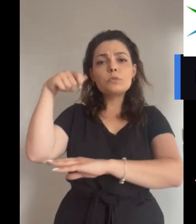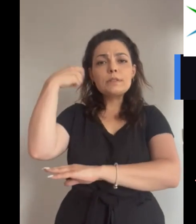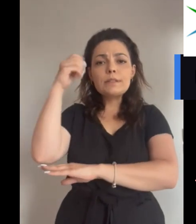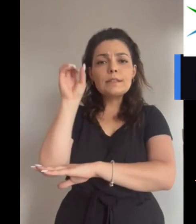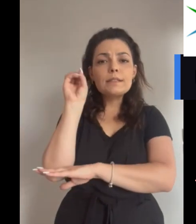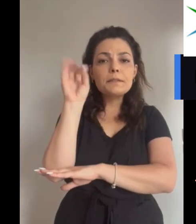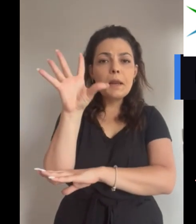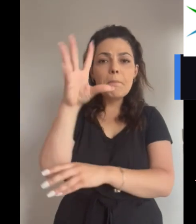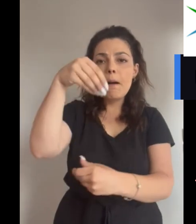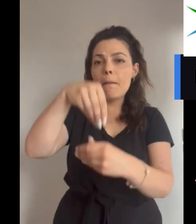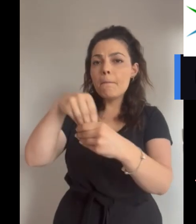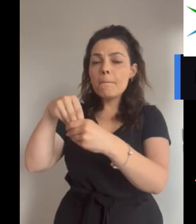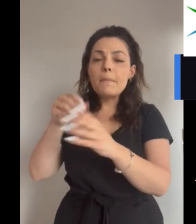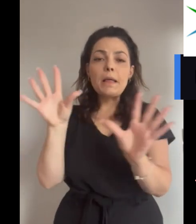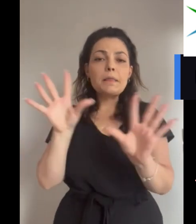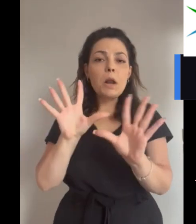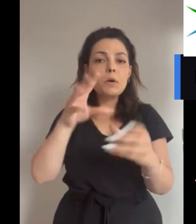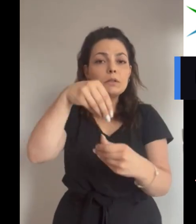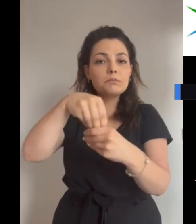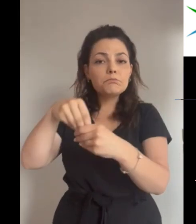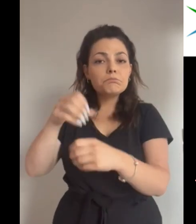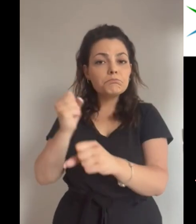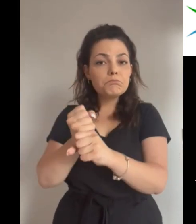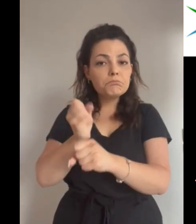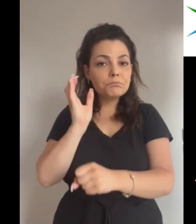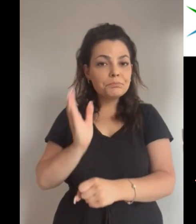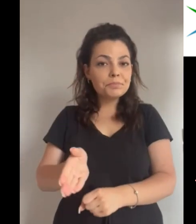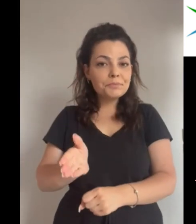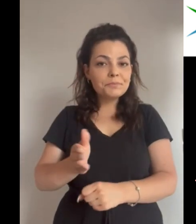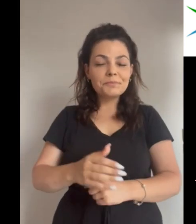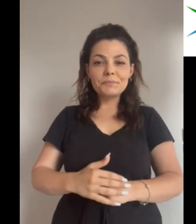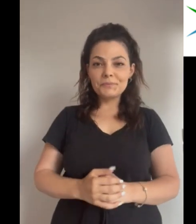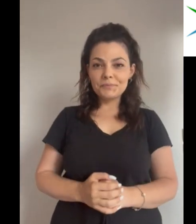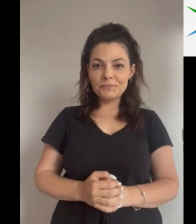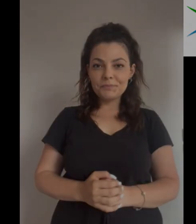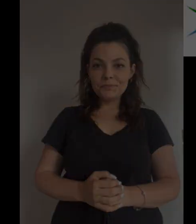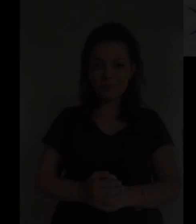σε κινηματογραφικές παραγωγές και σε τηλεοπτικές παραγωγές.